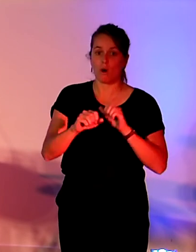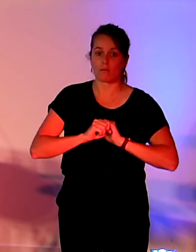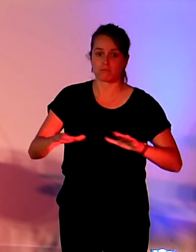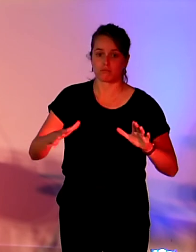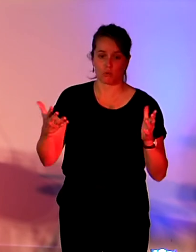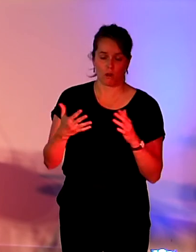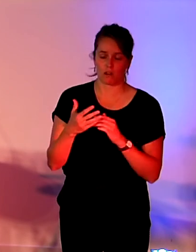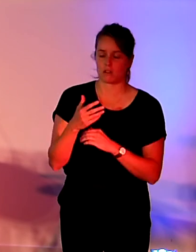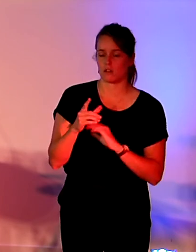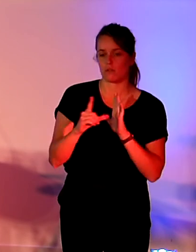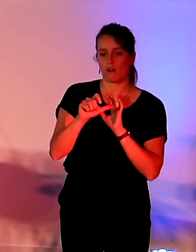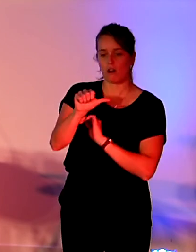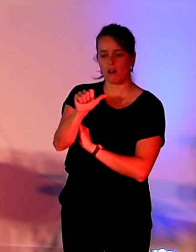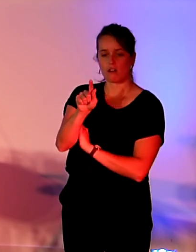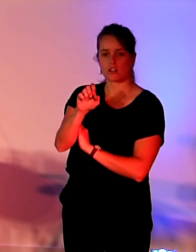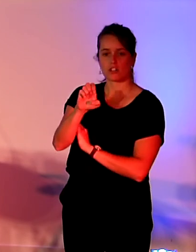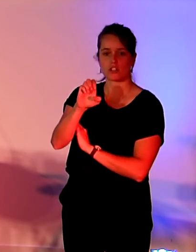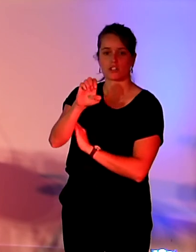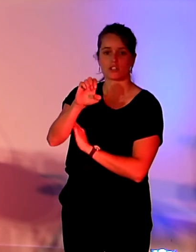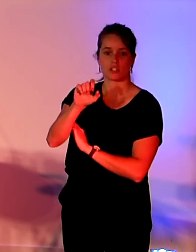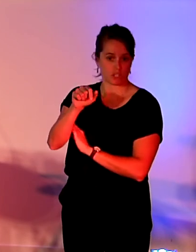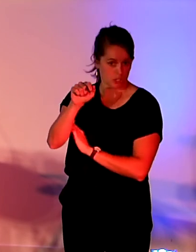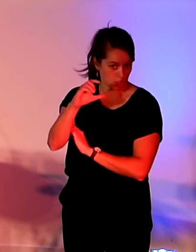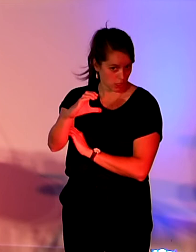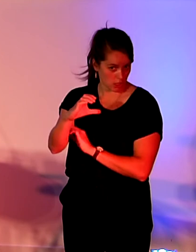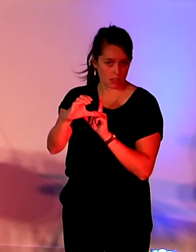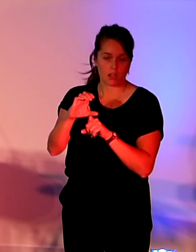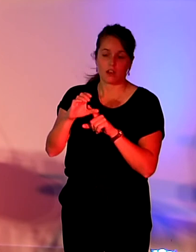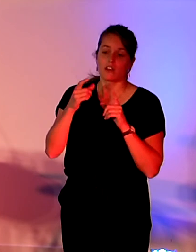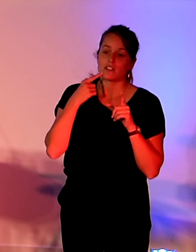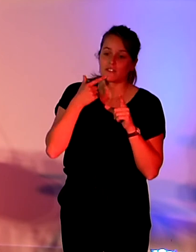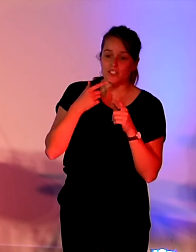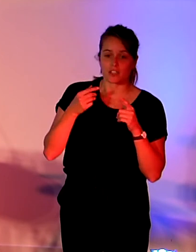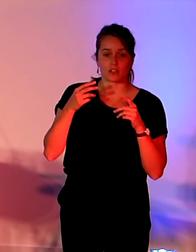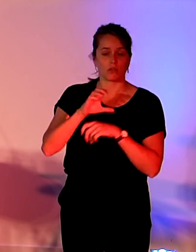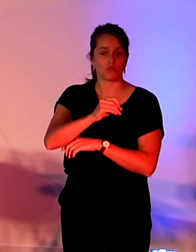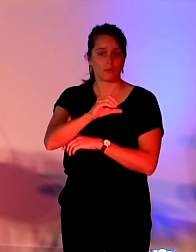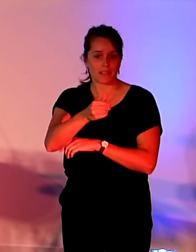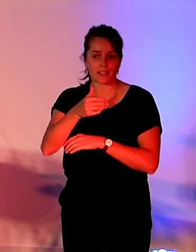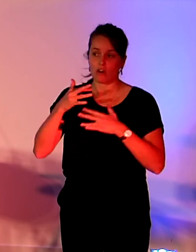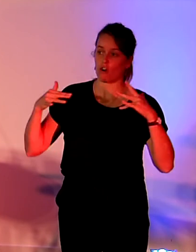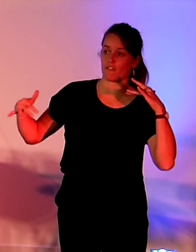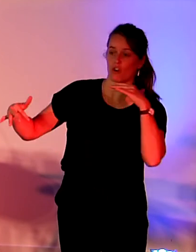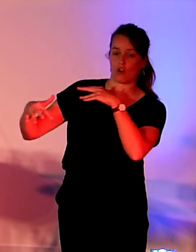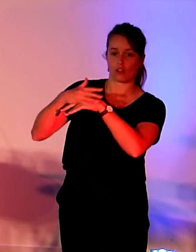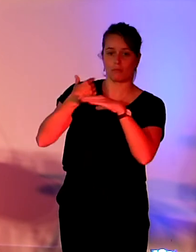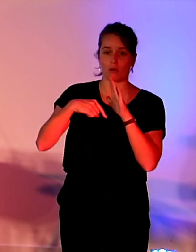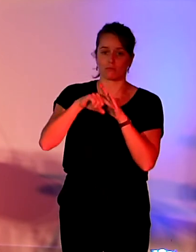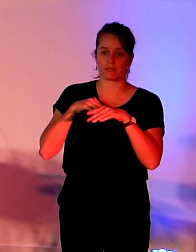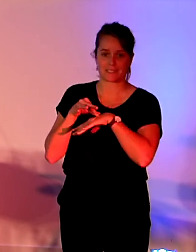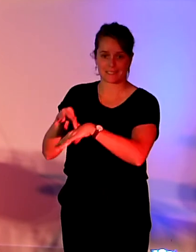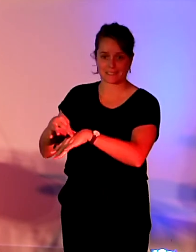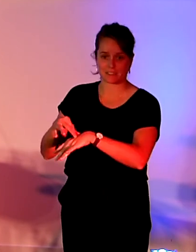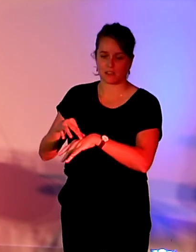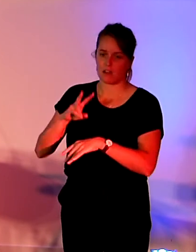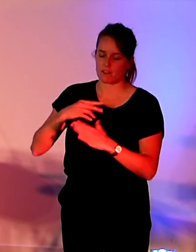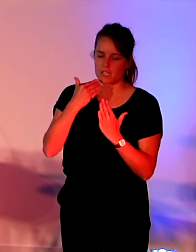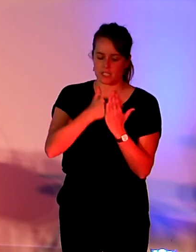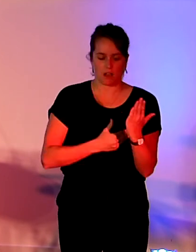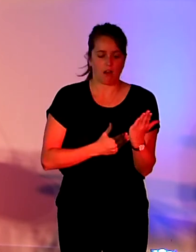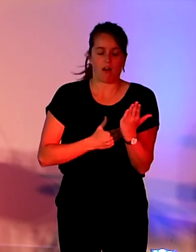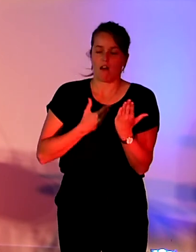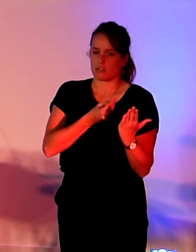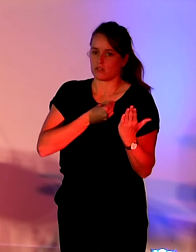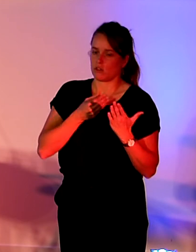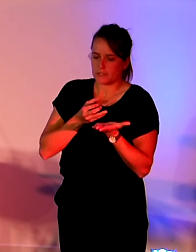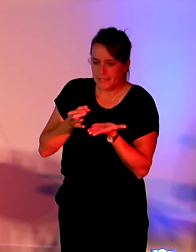route numérique et environnement. Donc la feuille de route, c'est un outil vraiment stratégique qui vise à